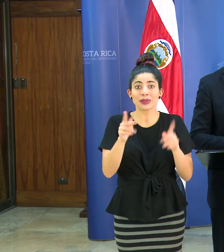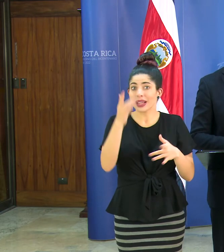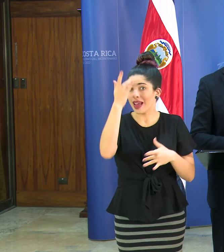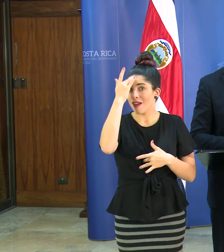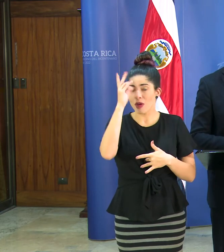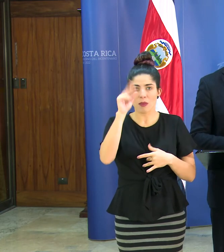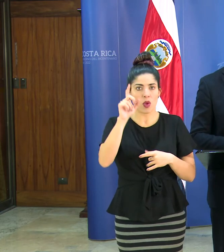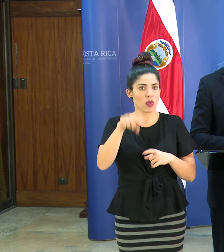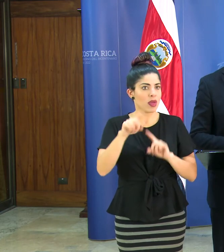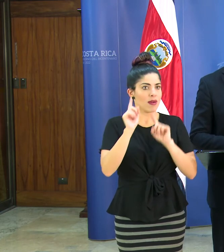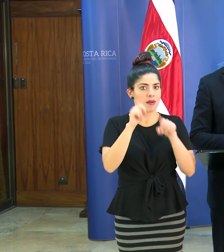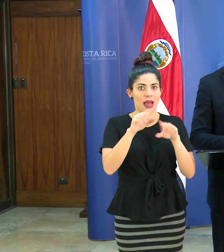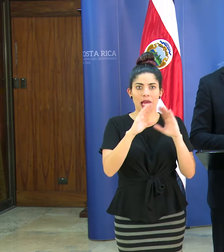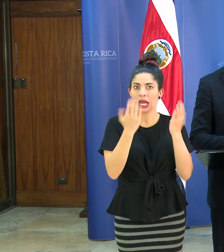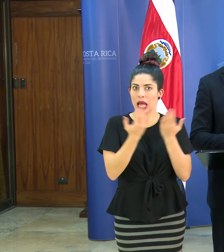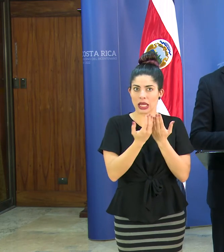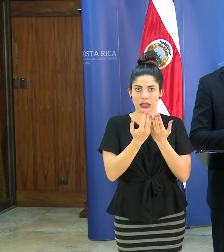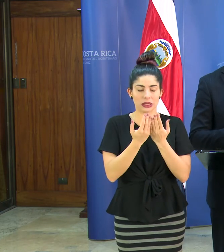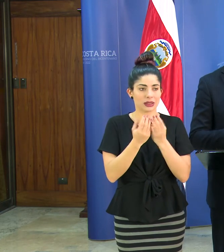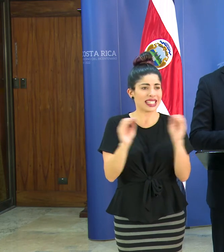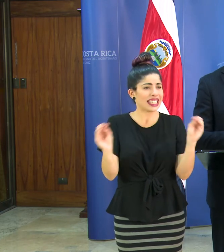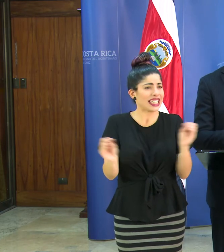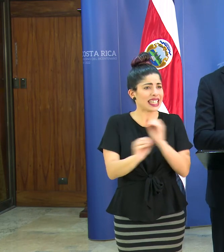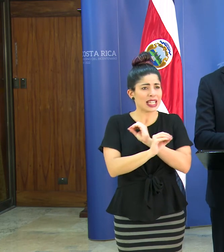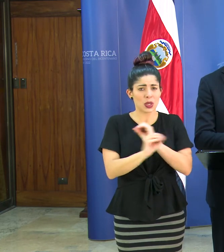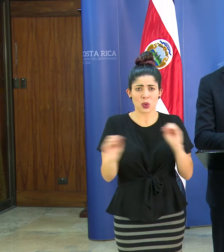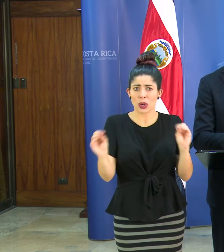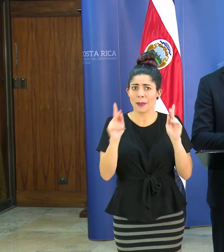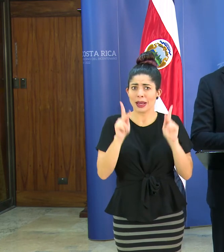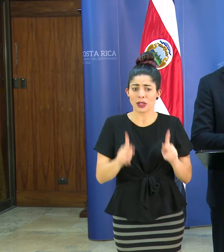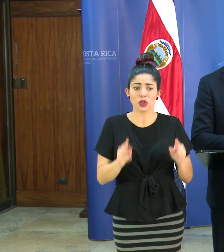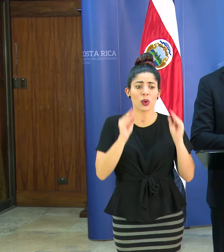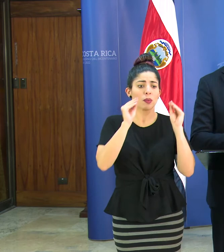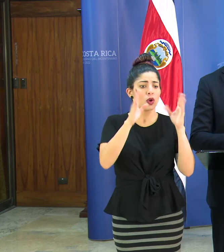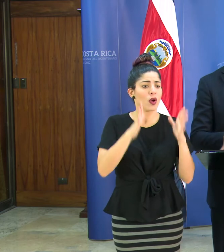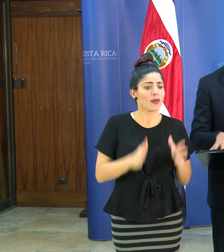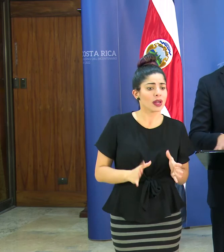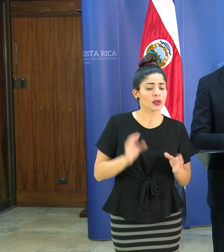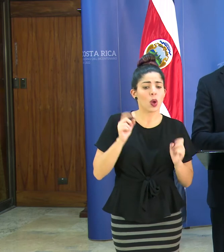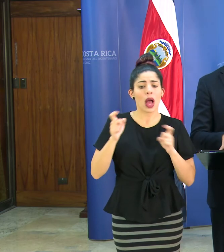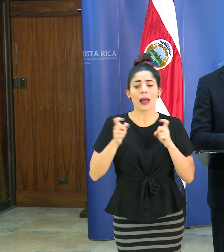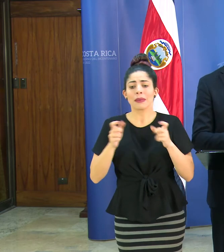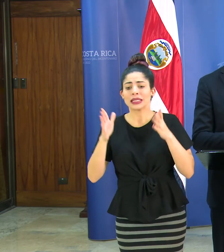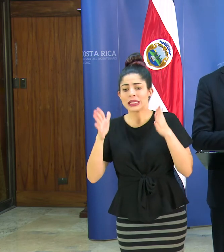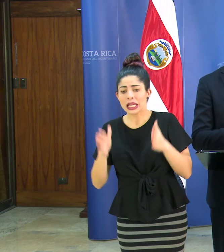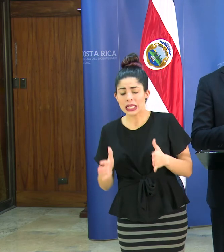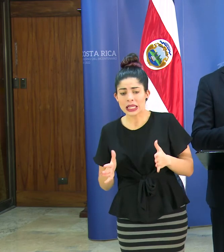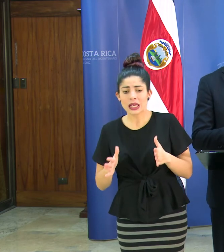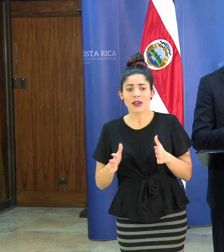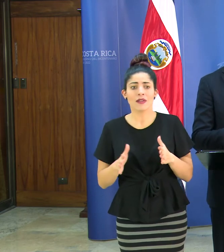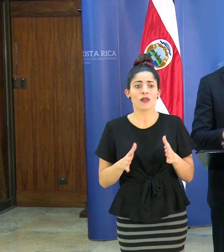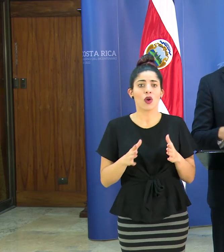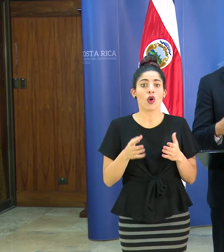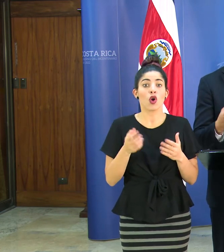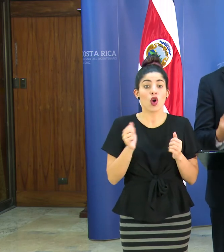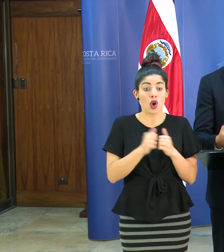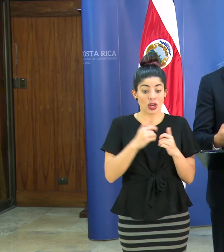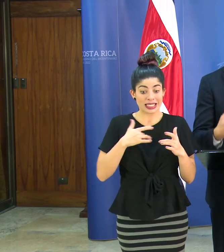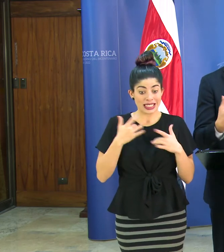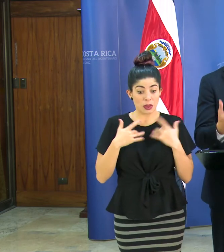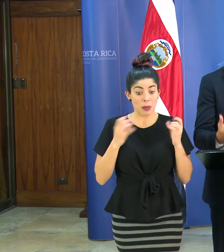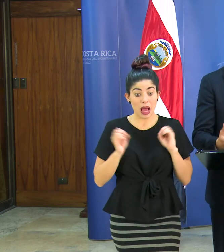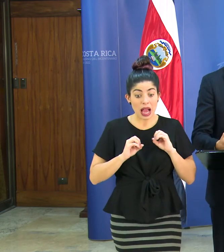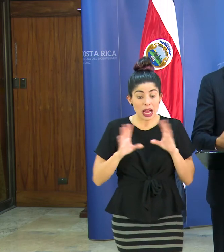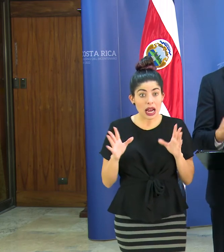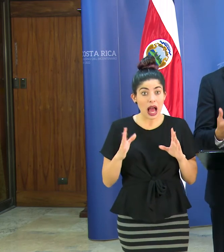que estar en clases eso está muy claro o ninguna persona ni docente ni administrativo o sea con ya con síntomas claros